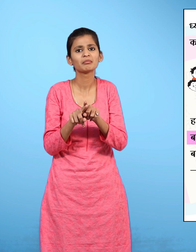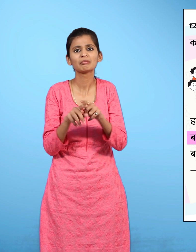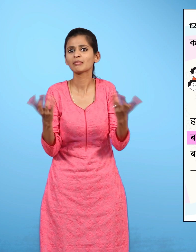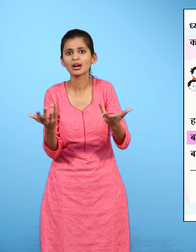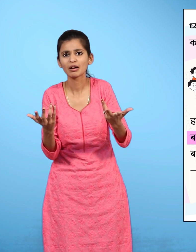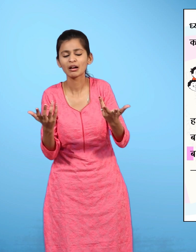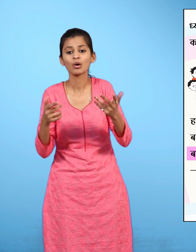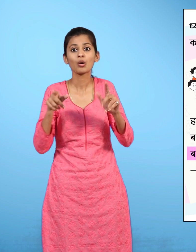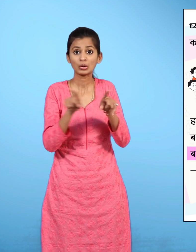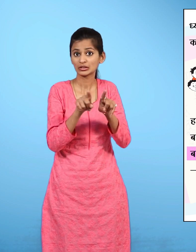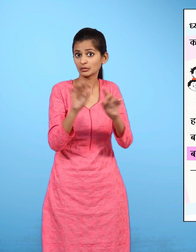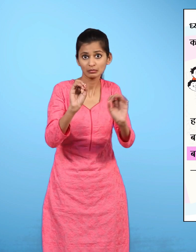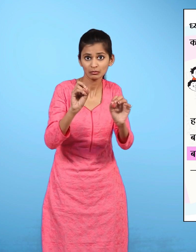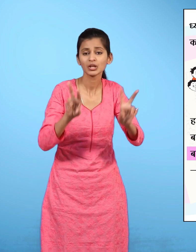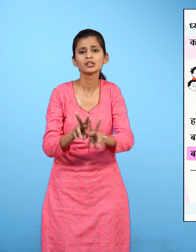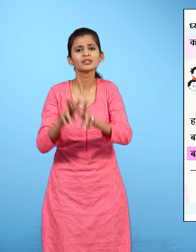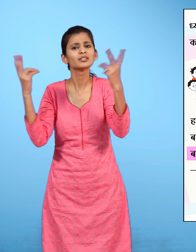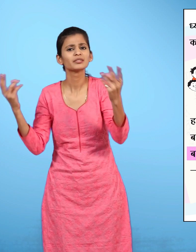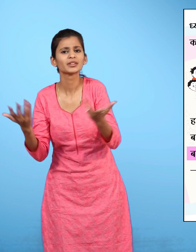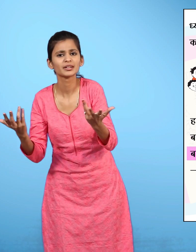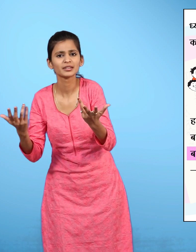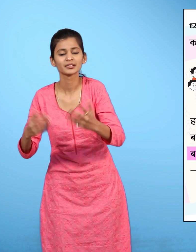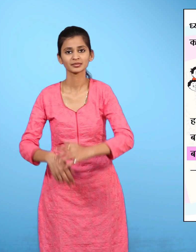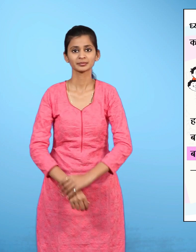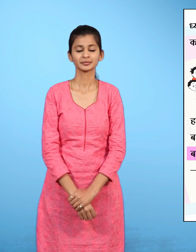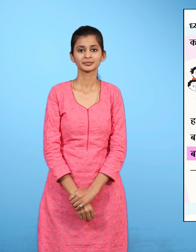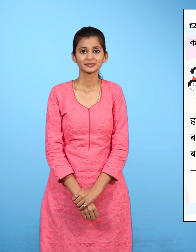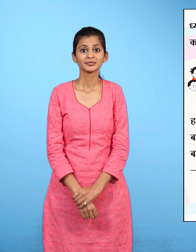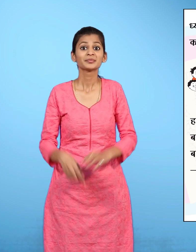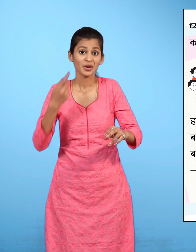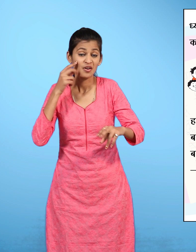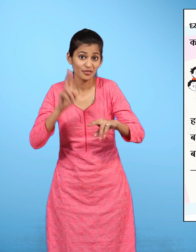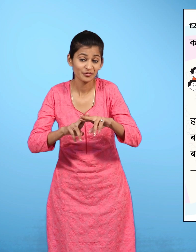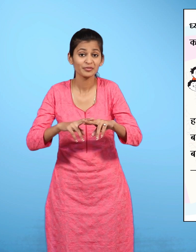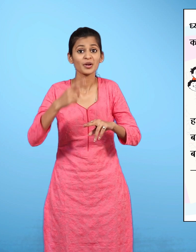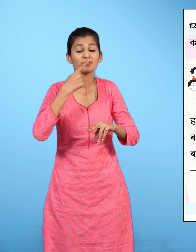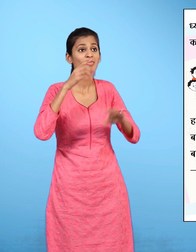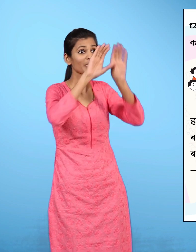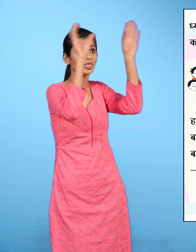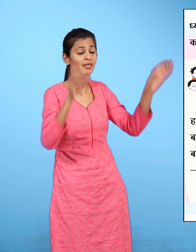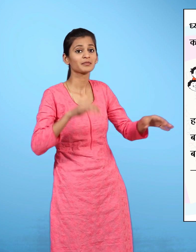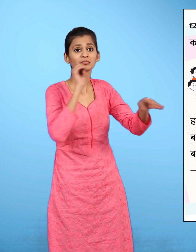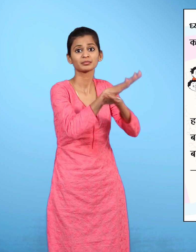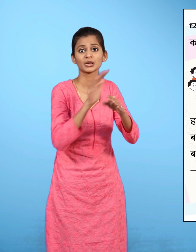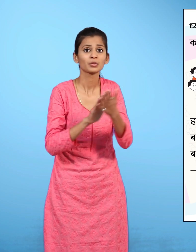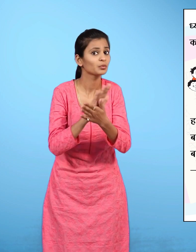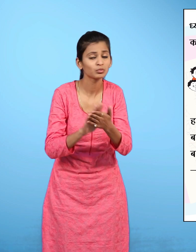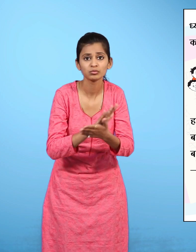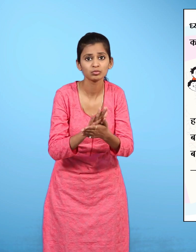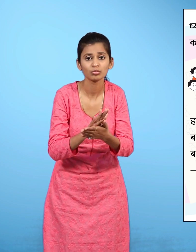कौन सी बातें एक जैसी हैं और कौन सी अलग यदि डाग घर ना हो तो संदेश पहुचाने